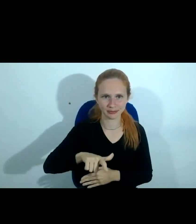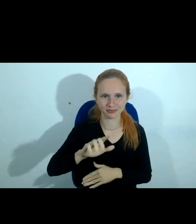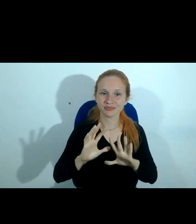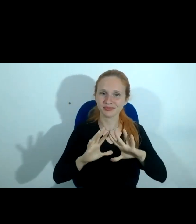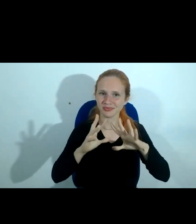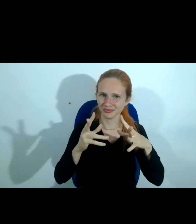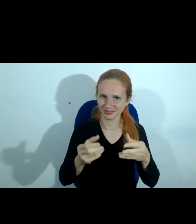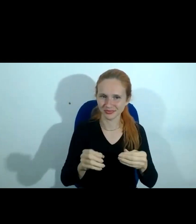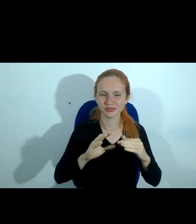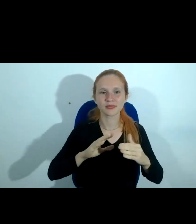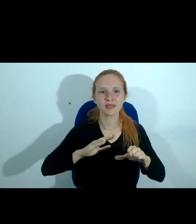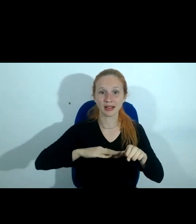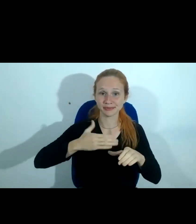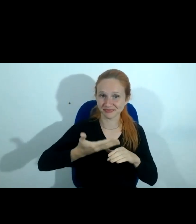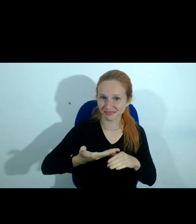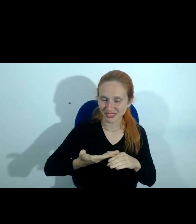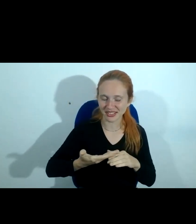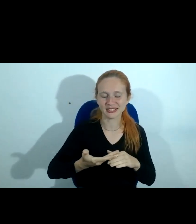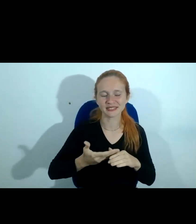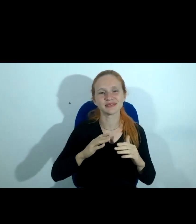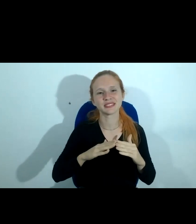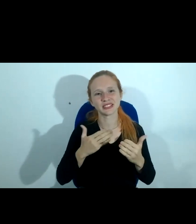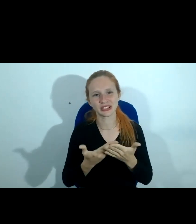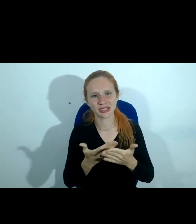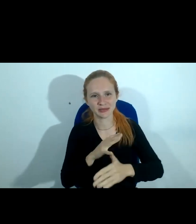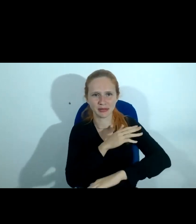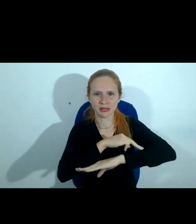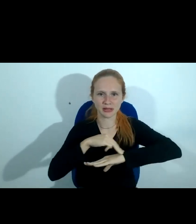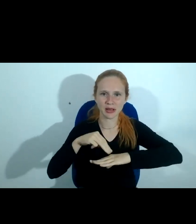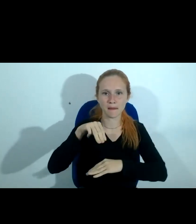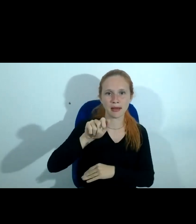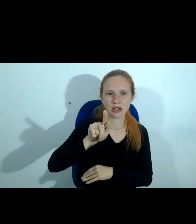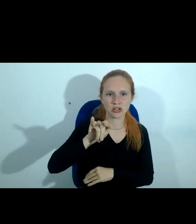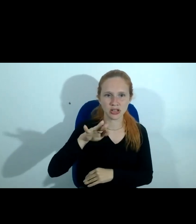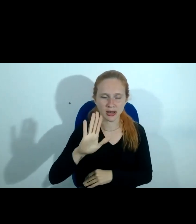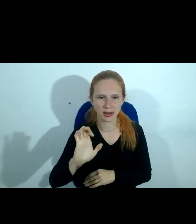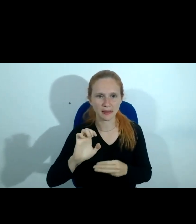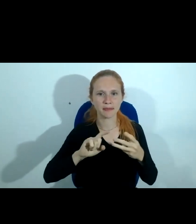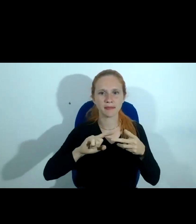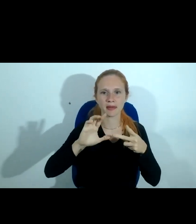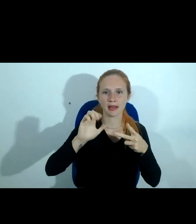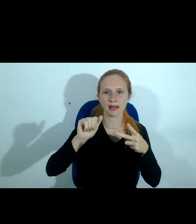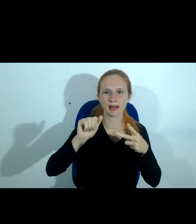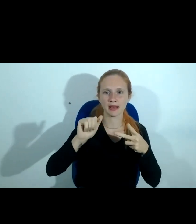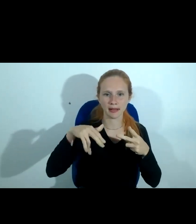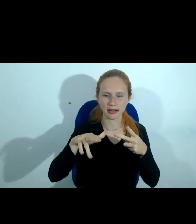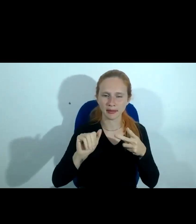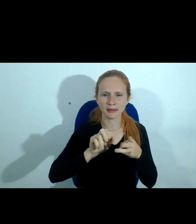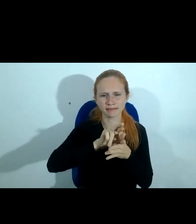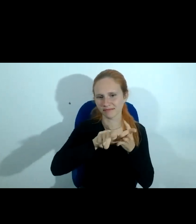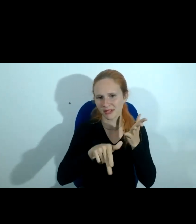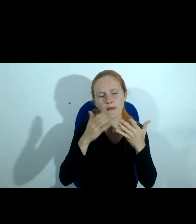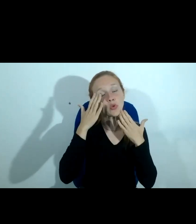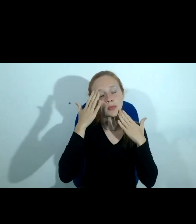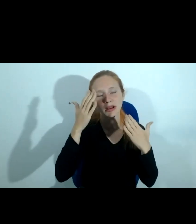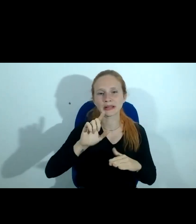todos, da Escola de Magistratura, doutor Nagib, doutor Capanema, demais membros aqui dessa mesa, muito obrigado, até